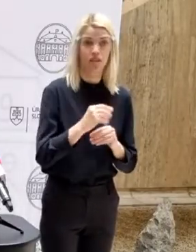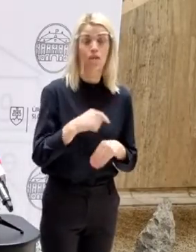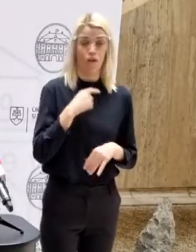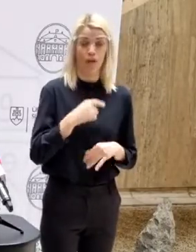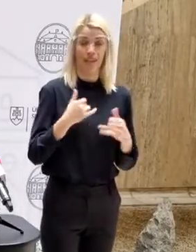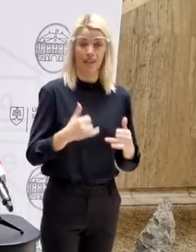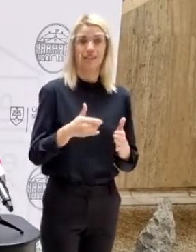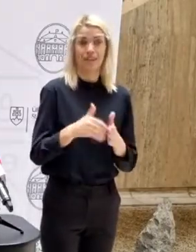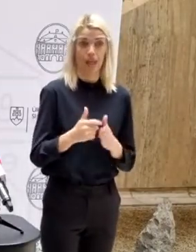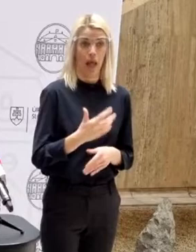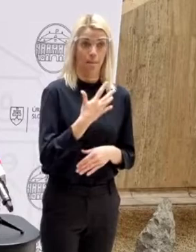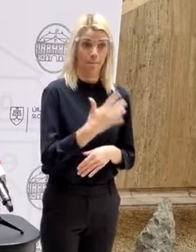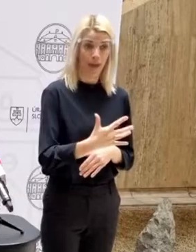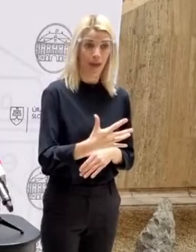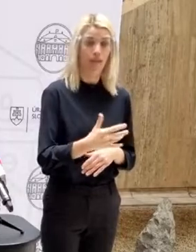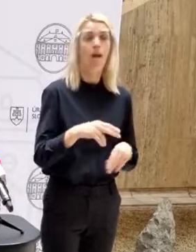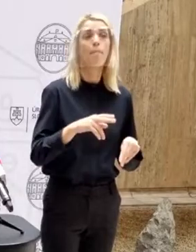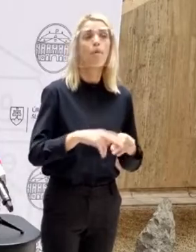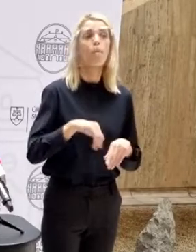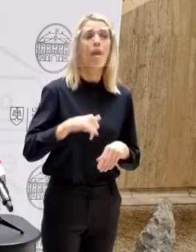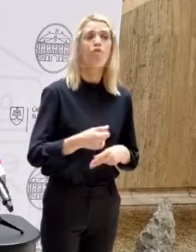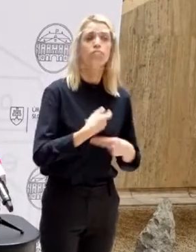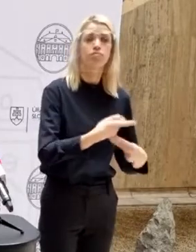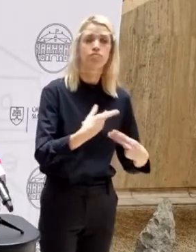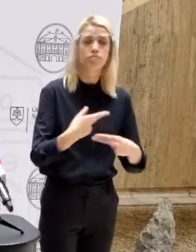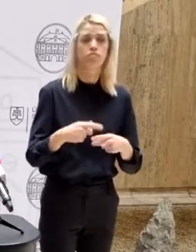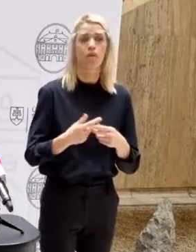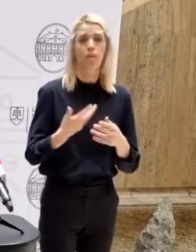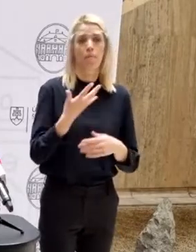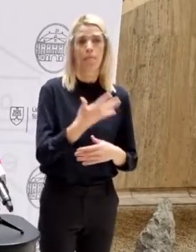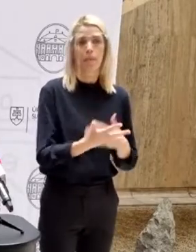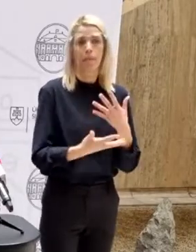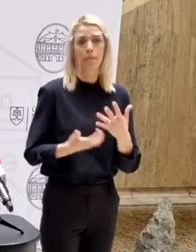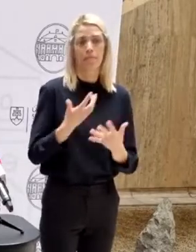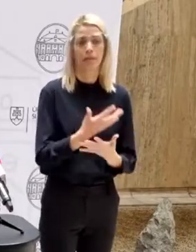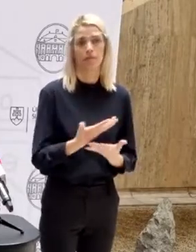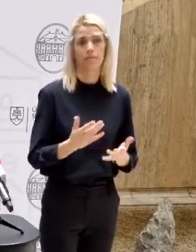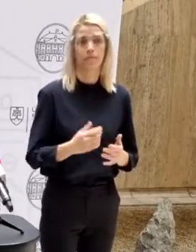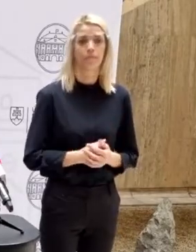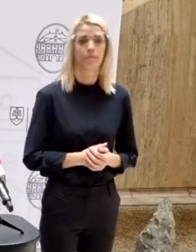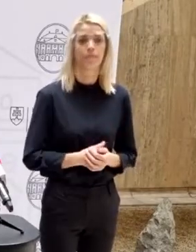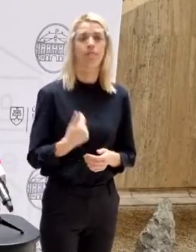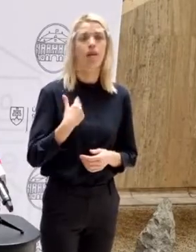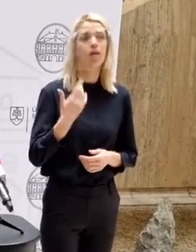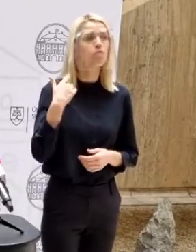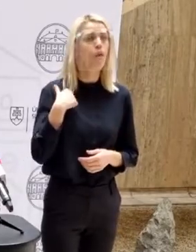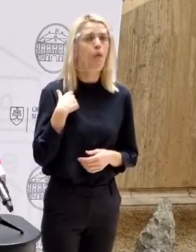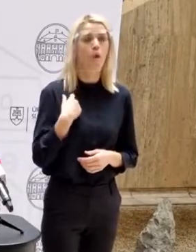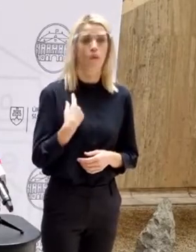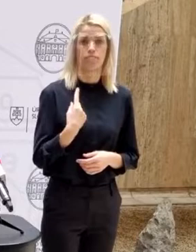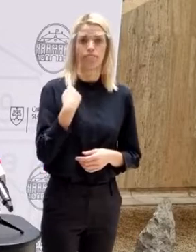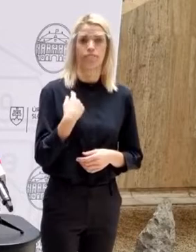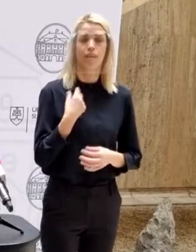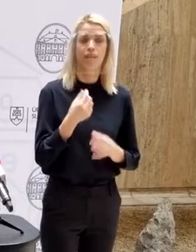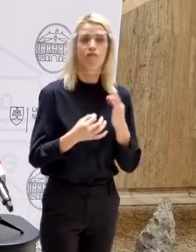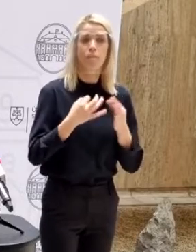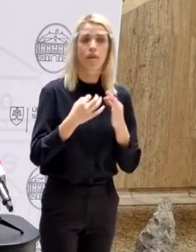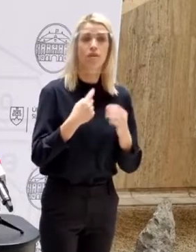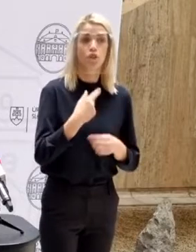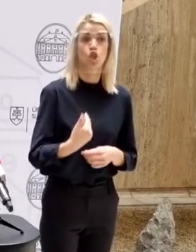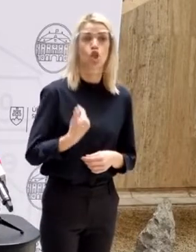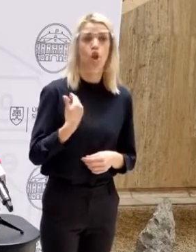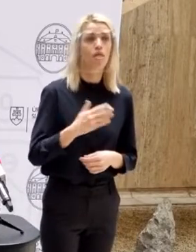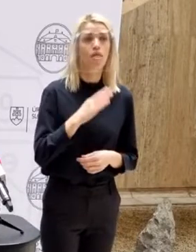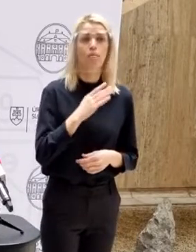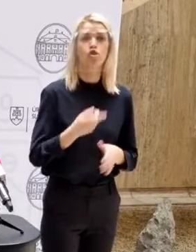opätovne sa dodávajú, takže kontinuálne tento proces môže prebiehať. Ja som zachytil niekde medializované informácie, že vraj školy